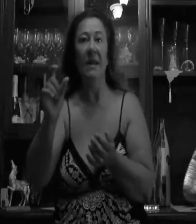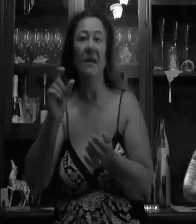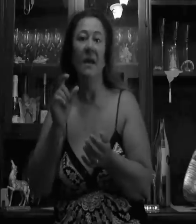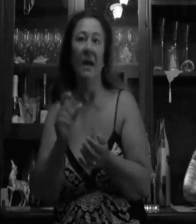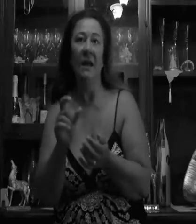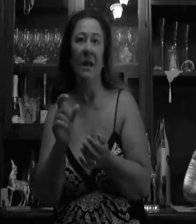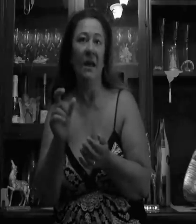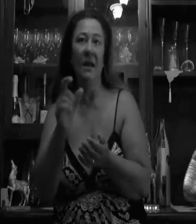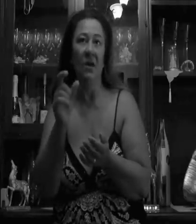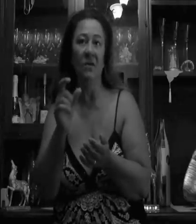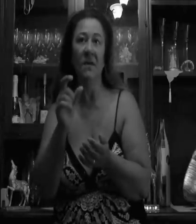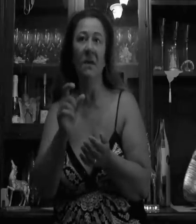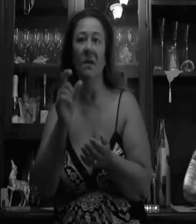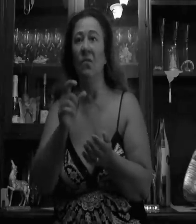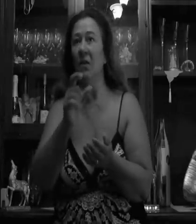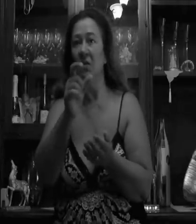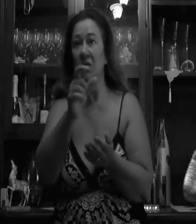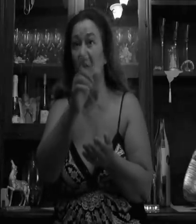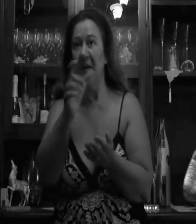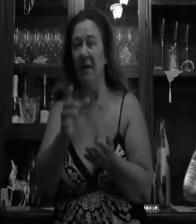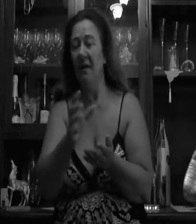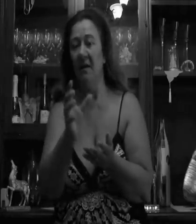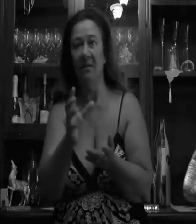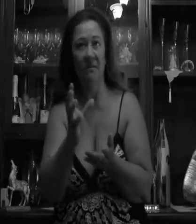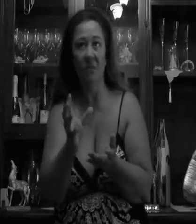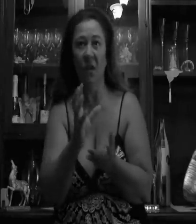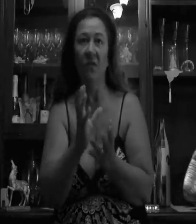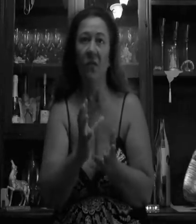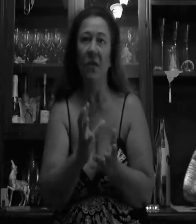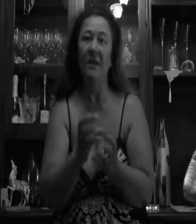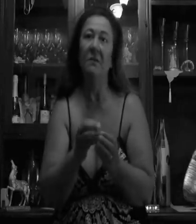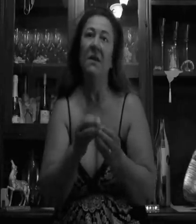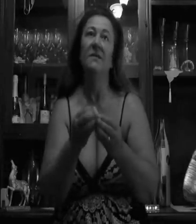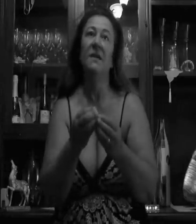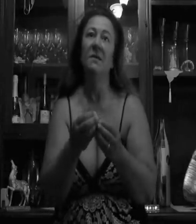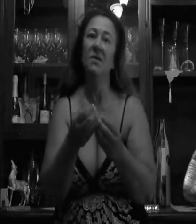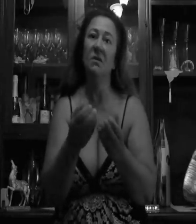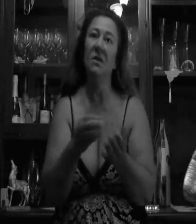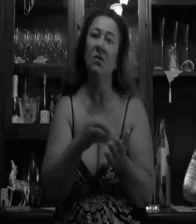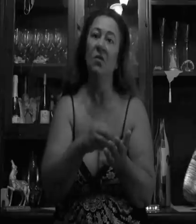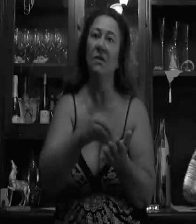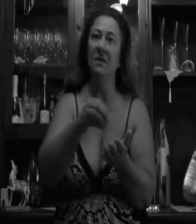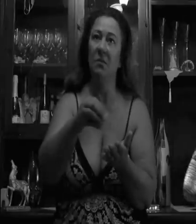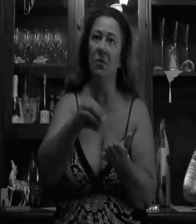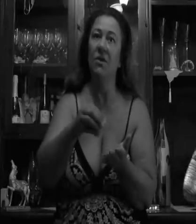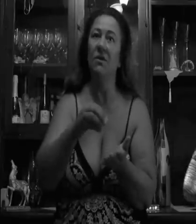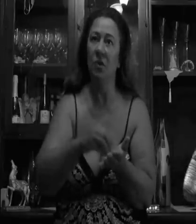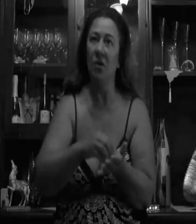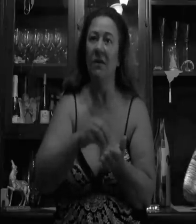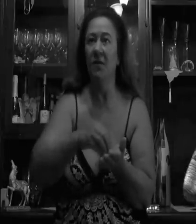lei ha le ossa, lui non lo so perché non entra a me, se le persone mi dicono questa tipologia, so che ha